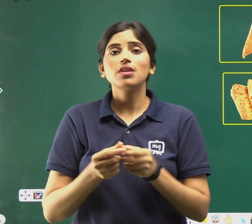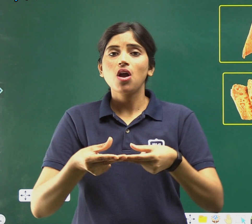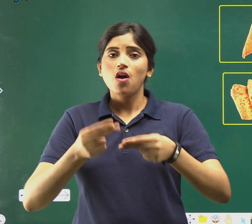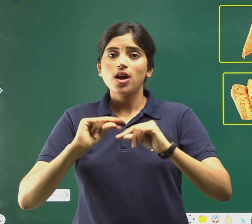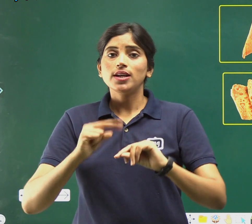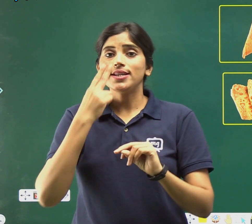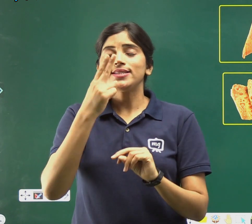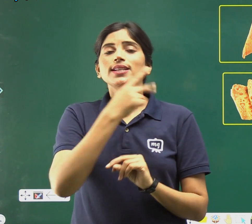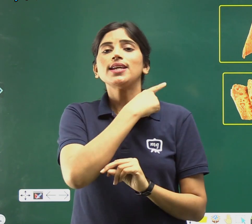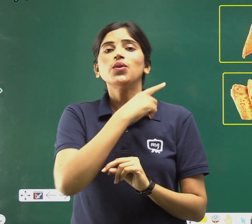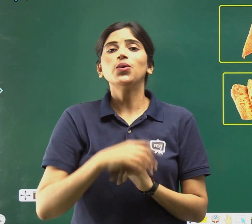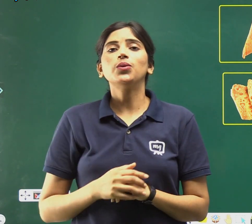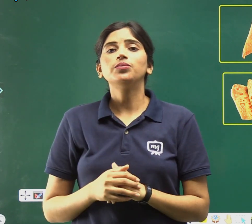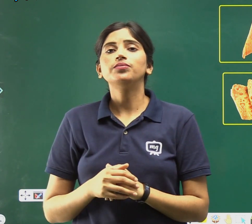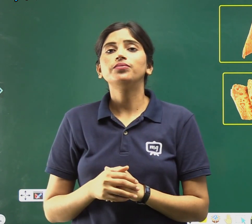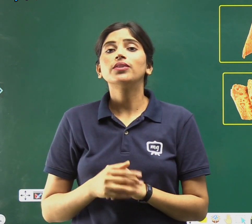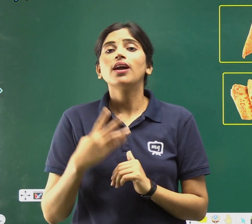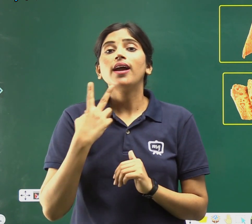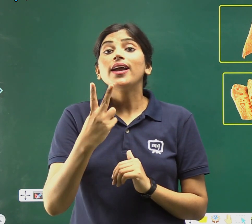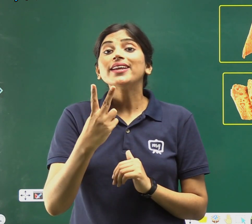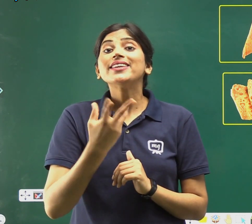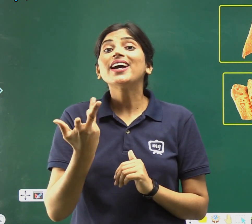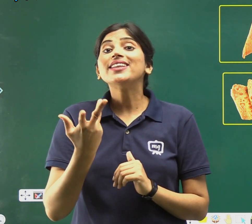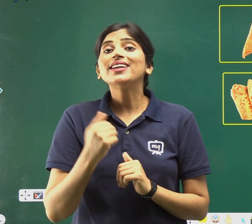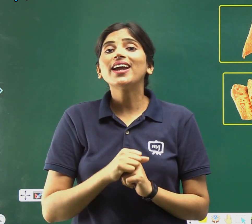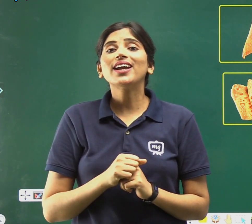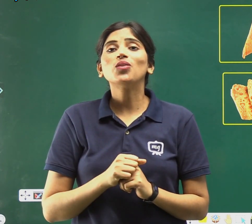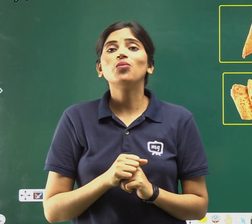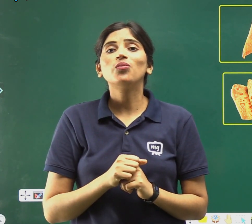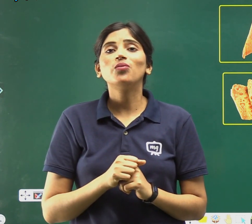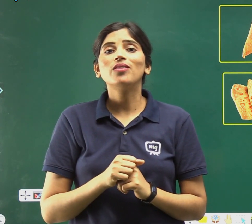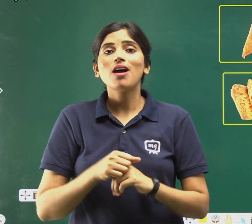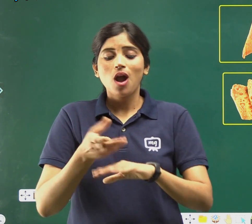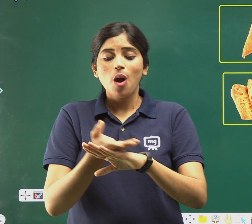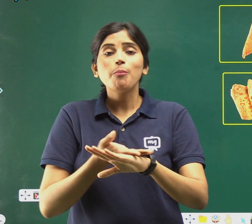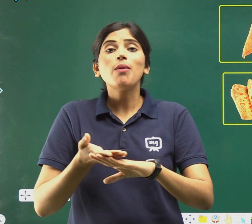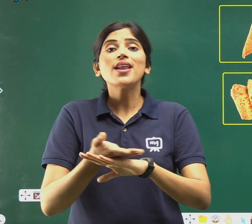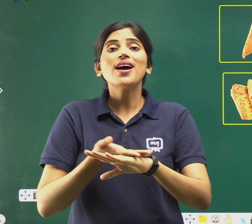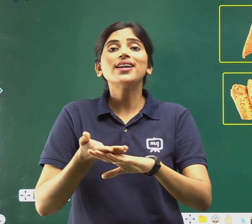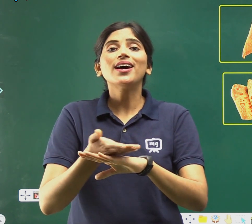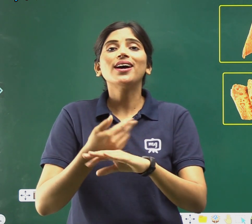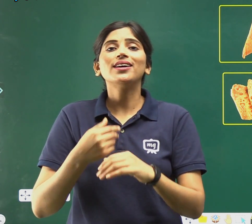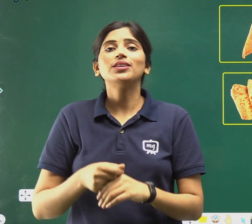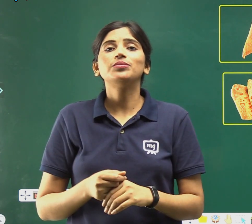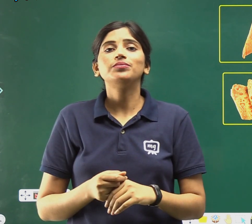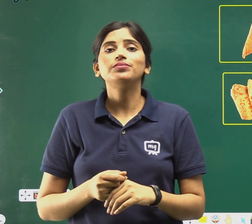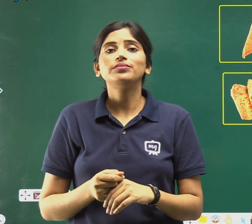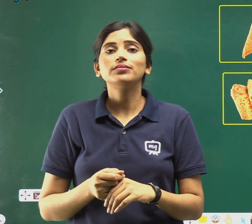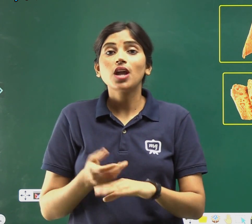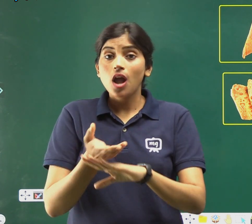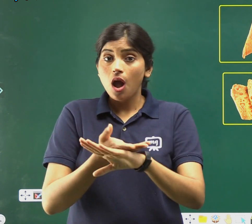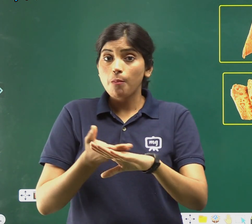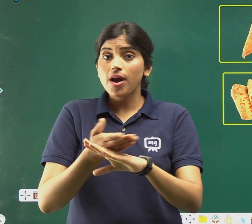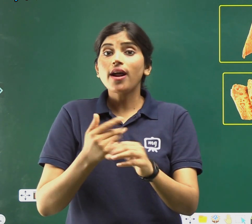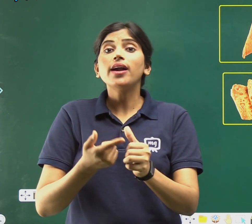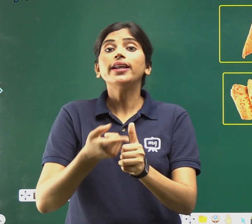नीचे देखो, क्या दिख रहा है? पराठा, पराठे